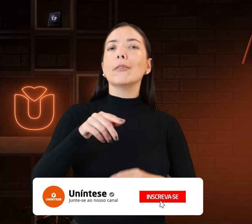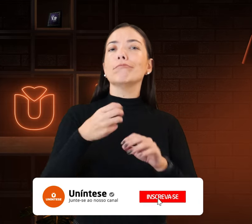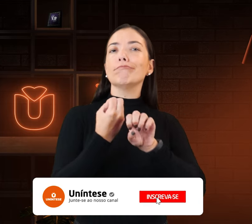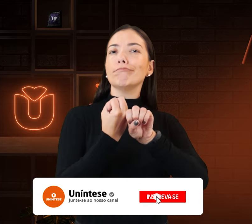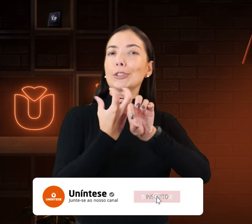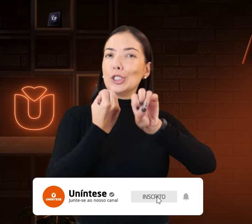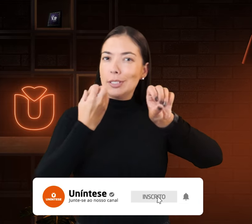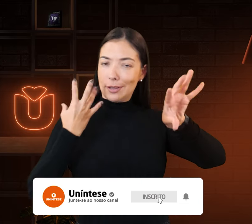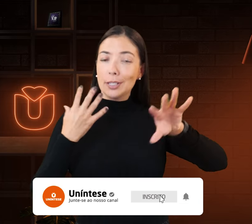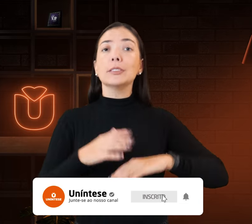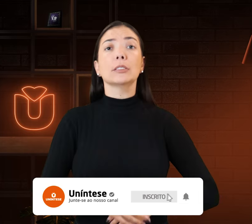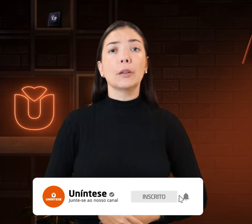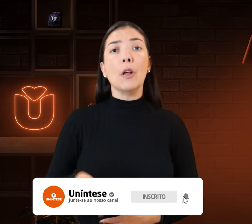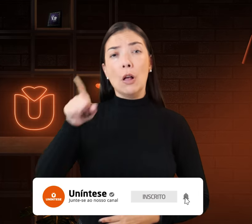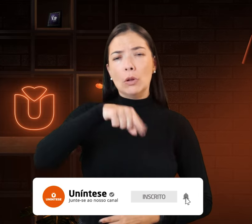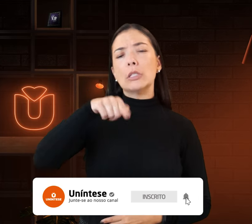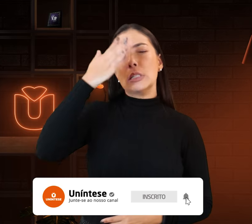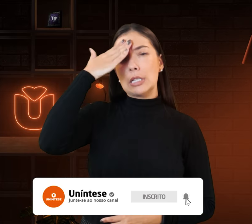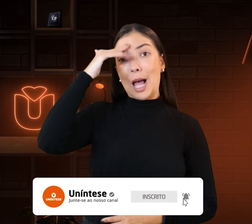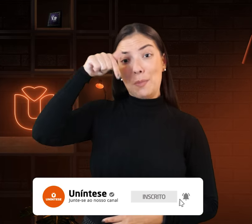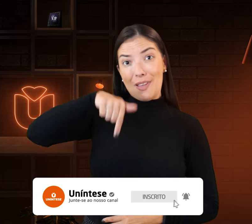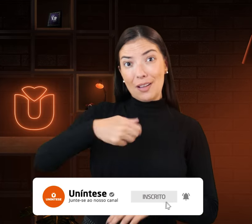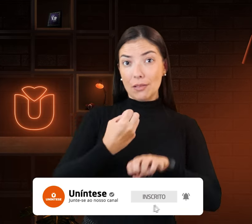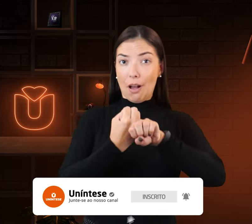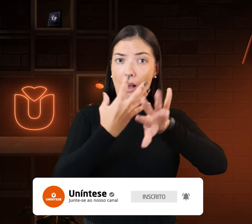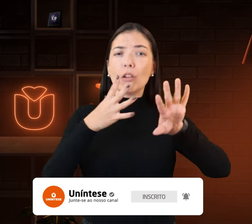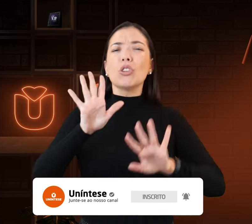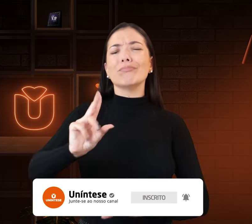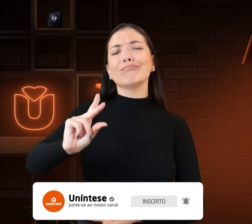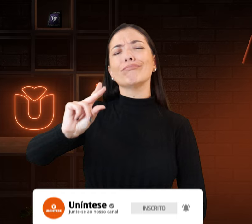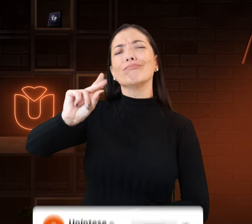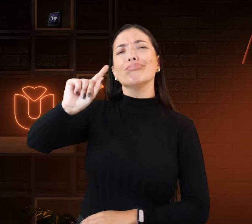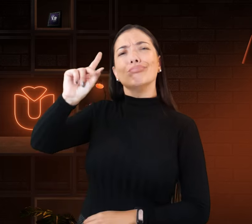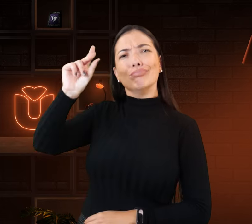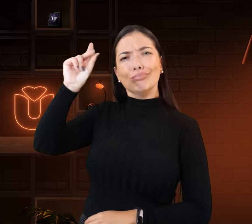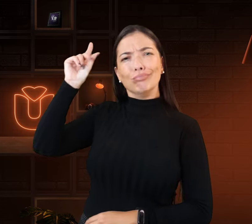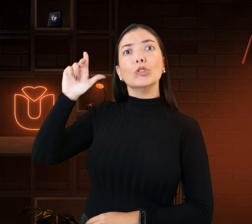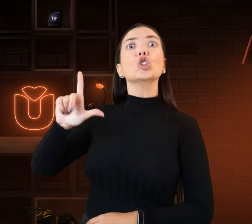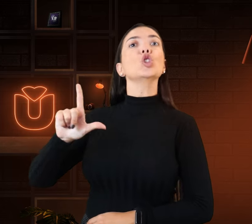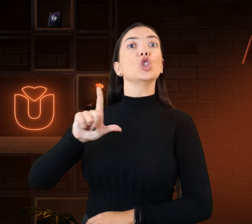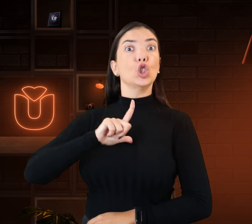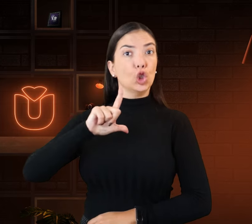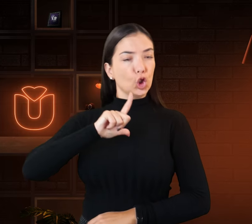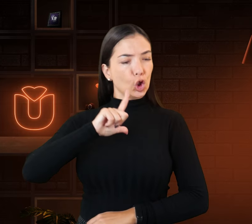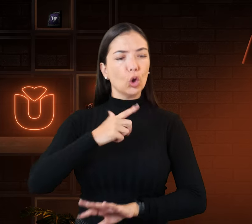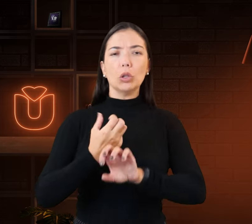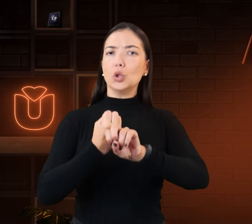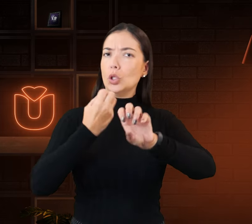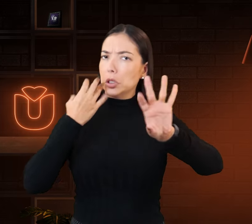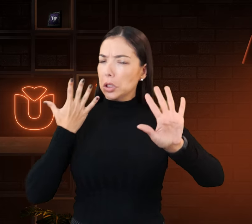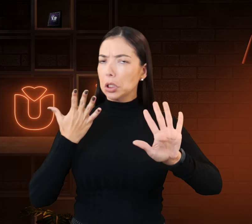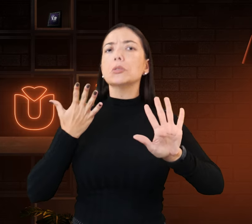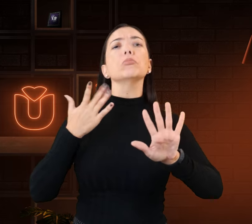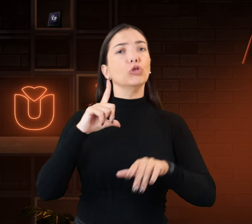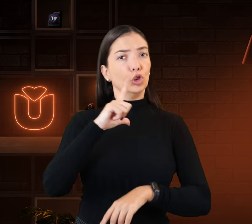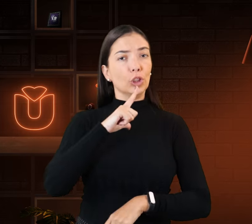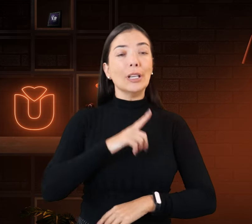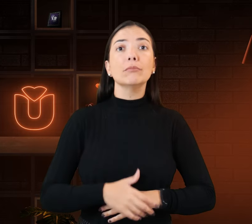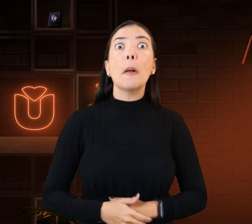Ensino EAD, este é o sinal. Vocês sabem que há muito tempo nós ofertamos o ensino EAD. Mas com o